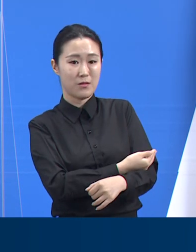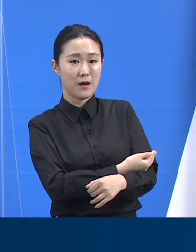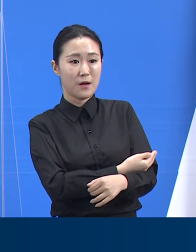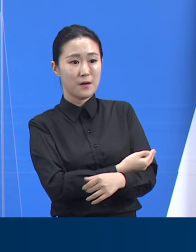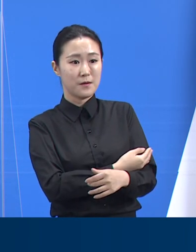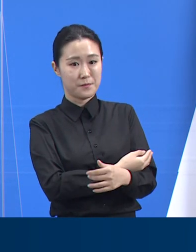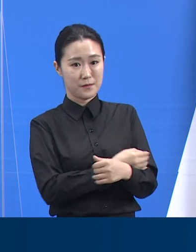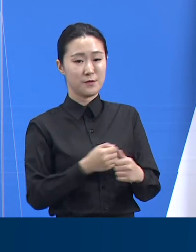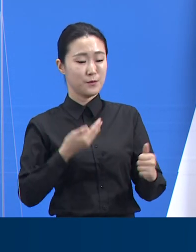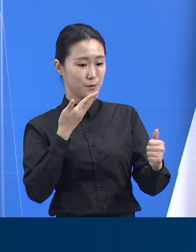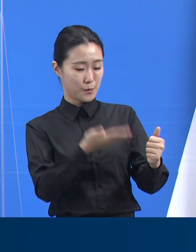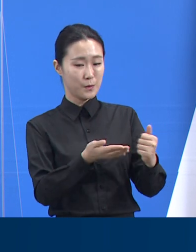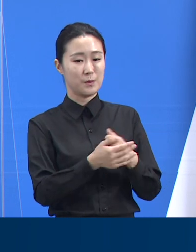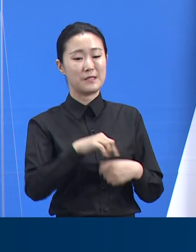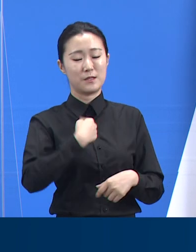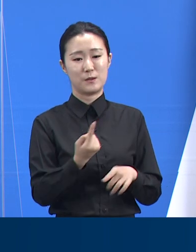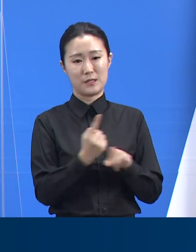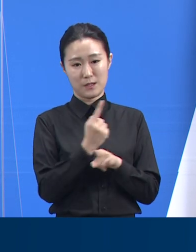노력해 나가겠습니다.